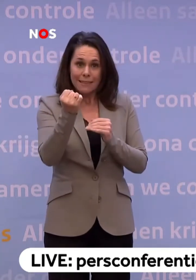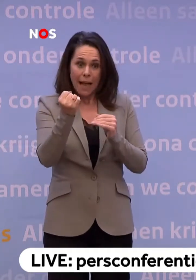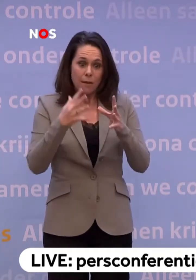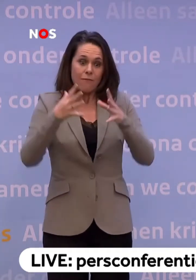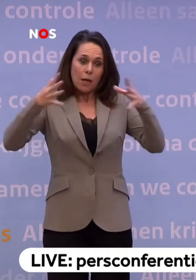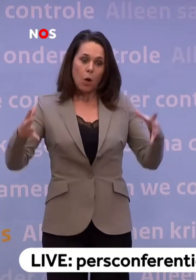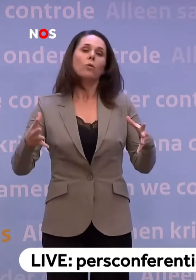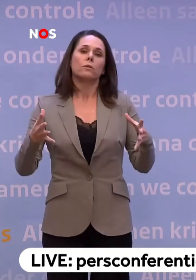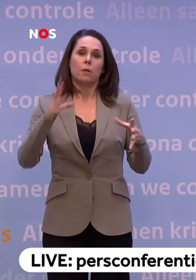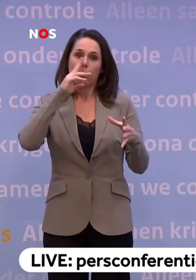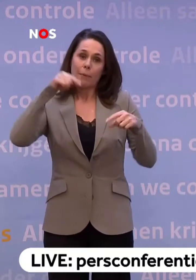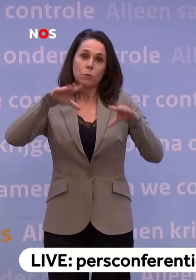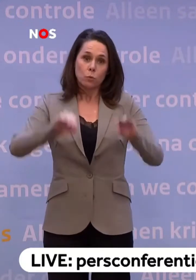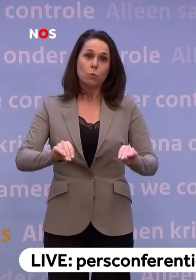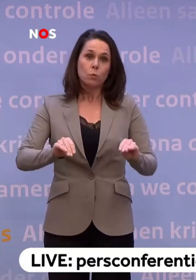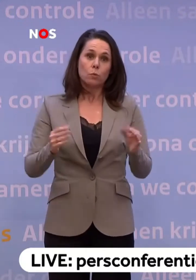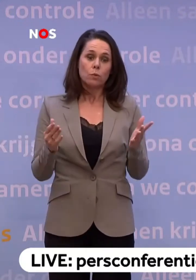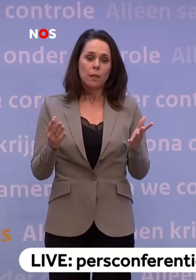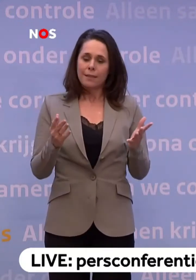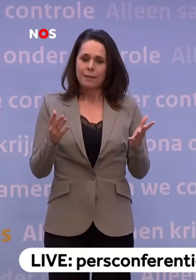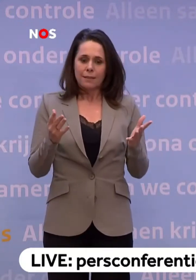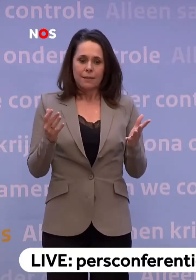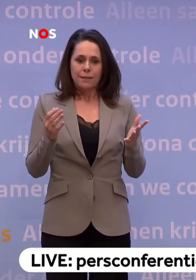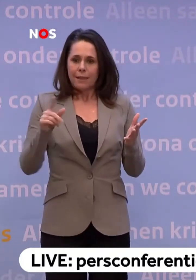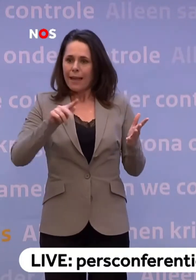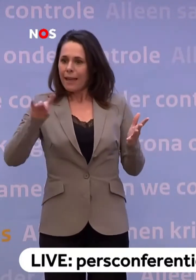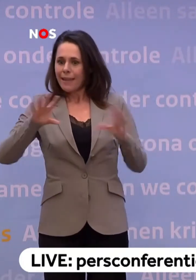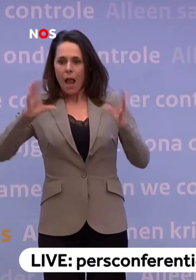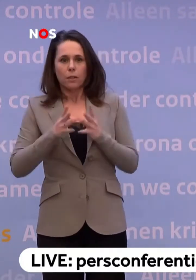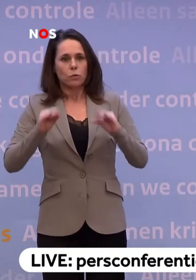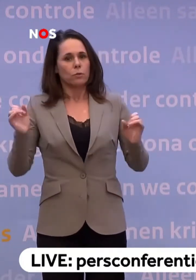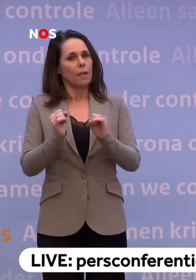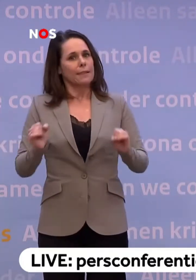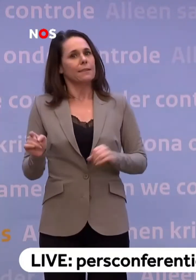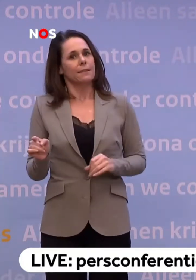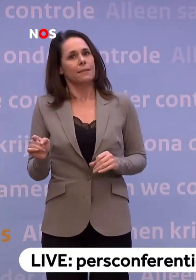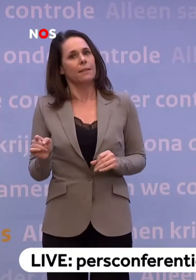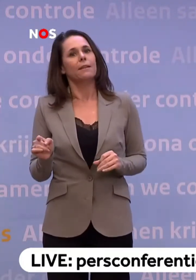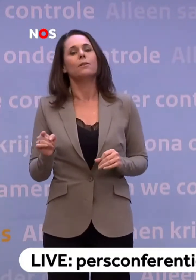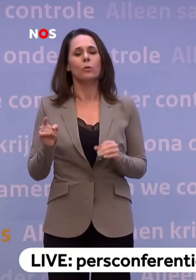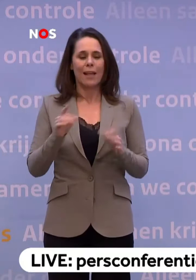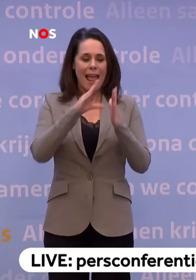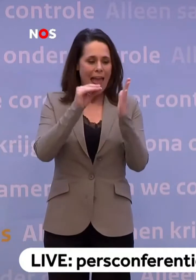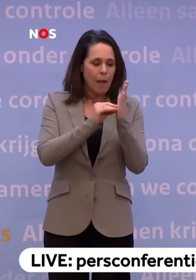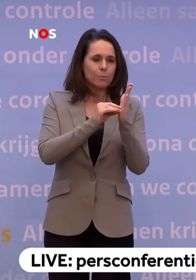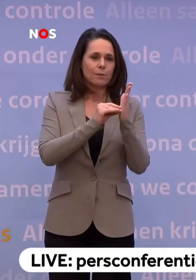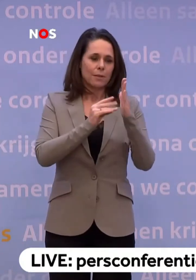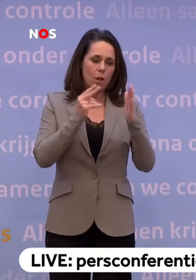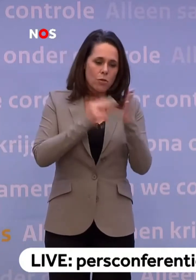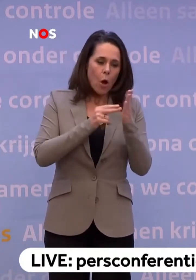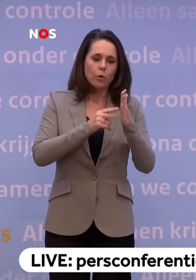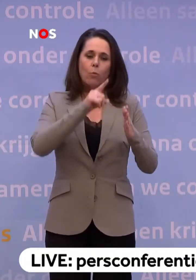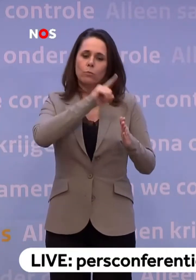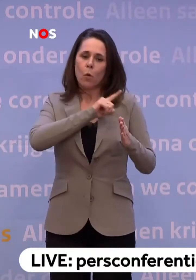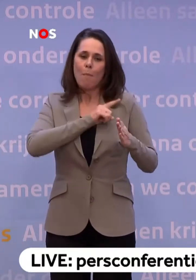wat we op dit moment aan het doen zijn... ...is dat natuurlijk ondoenlijk om dat allemaal te laten bemannen door de GGD. Dus daarom hebben we die apps nodig om het normale GGD-werk te ondersteunen.